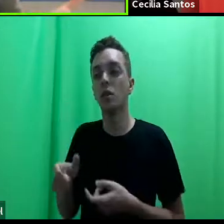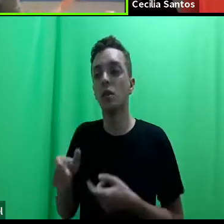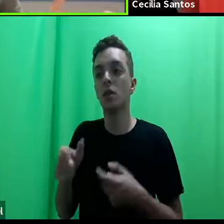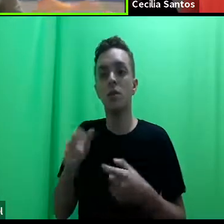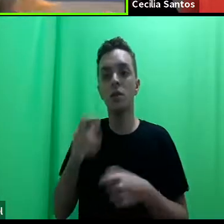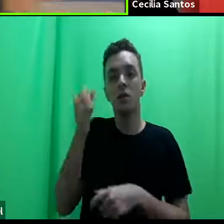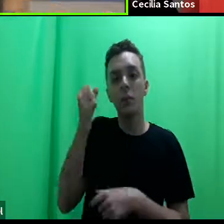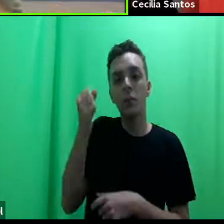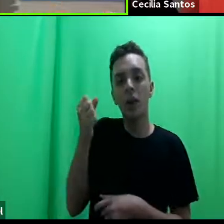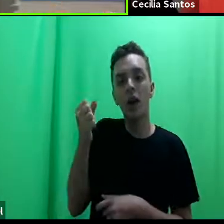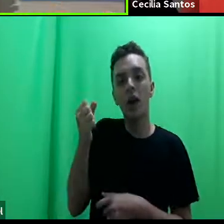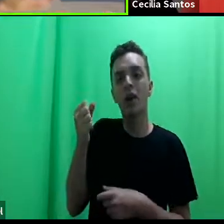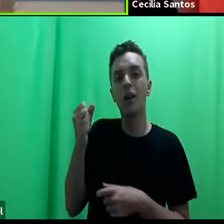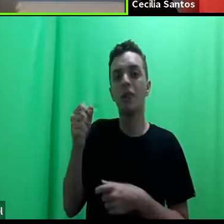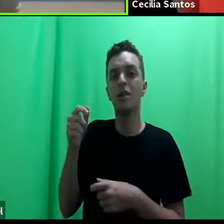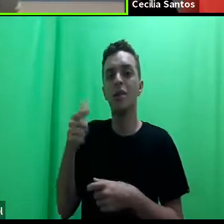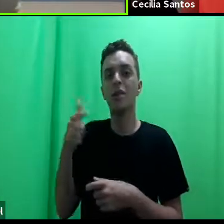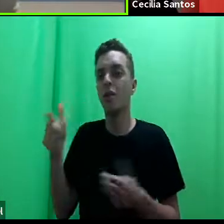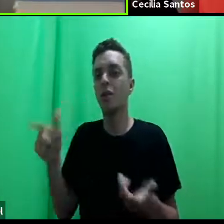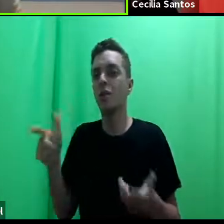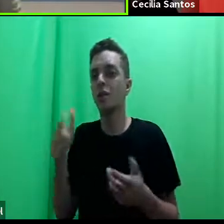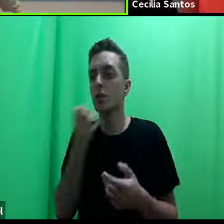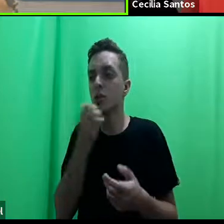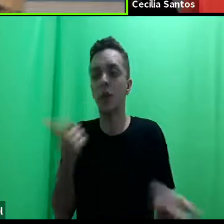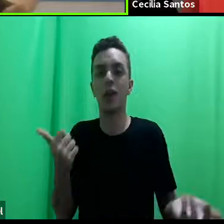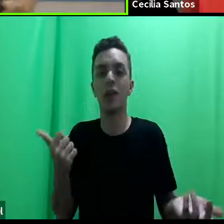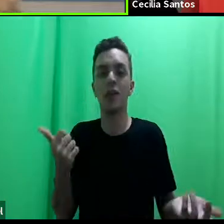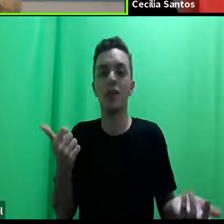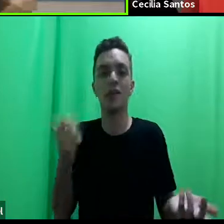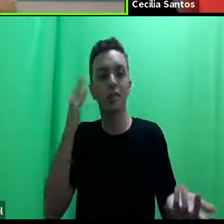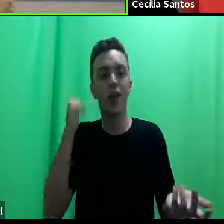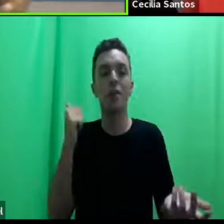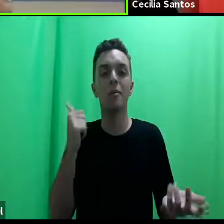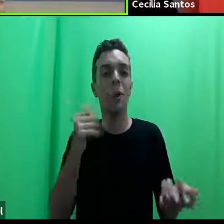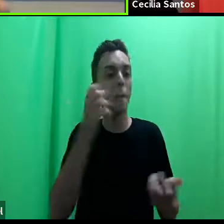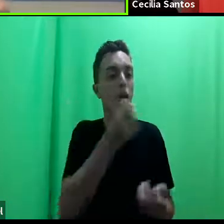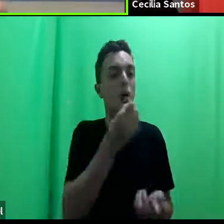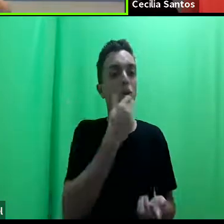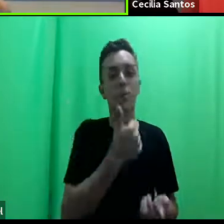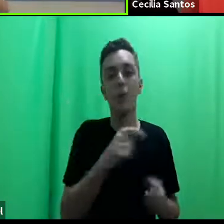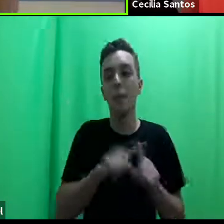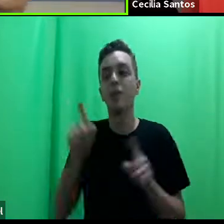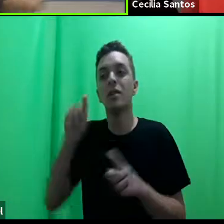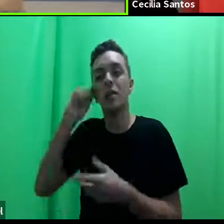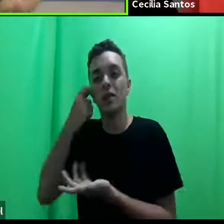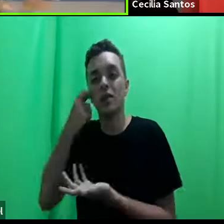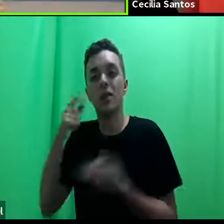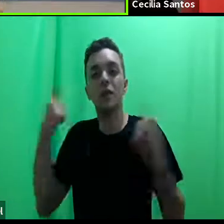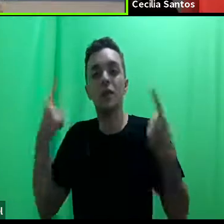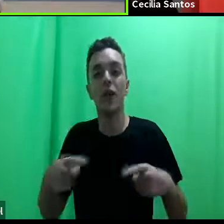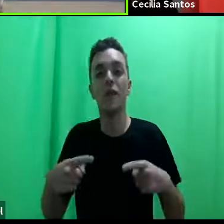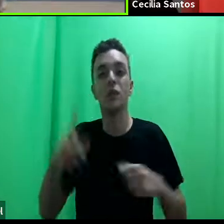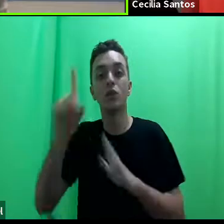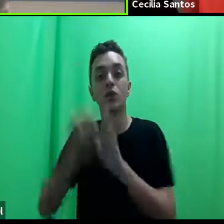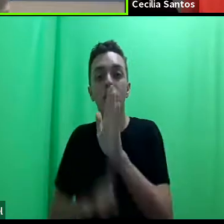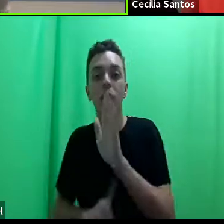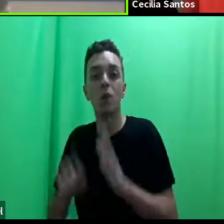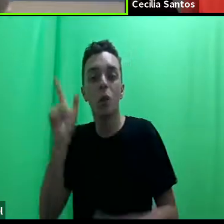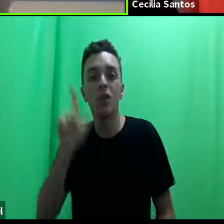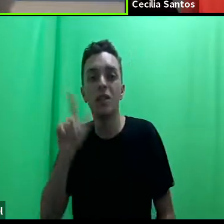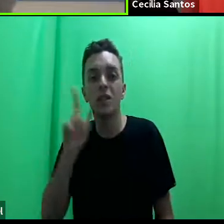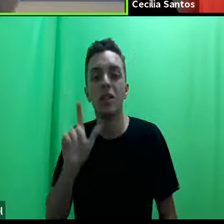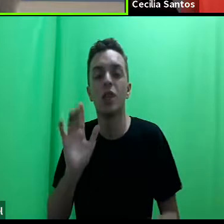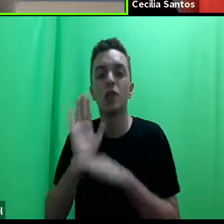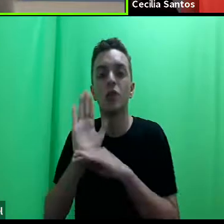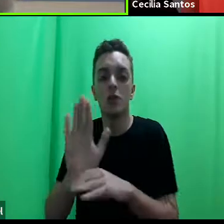selecionadas são brancas, e sobre isso nada se pode dizer. Então, esses desafios que a gente enfrenta do direito conseguir assegurar esses direitos,